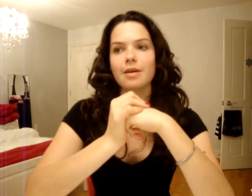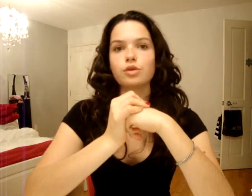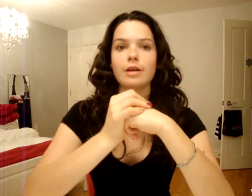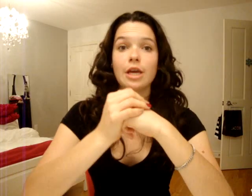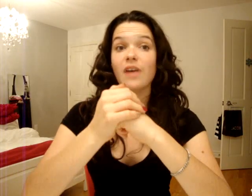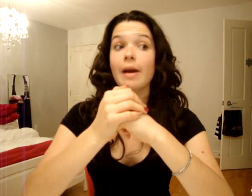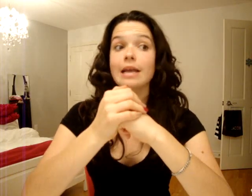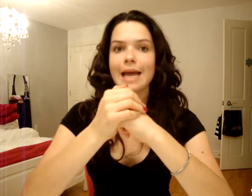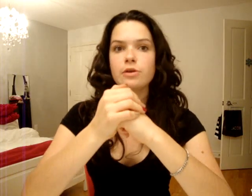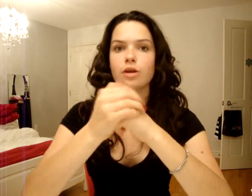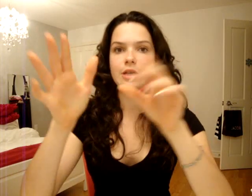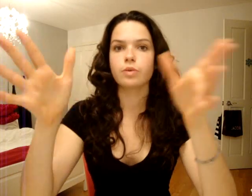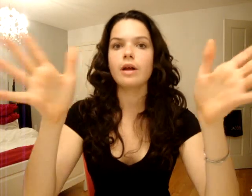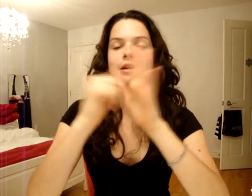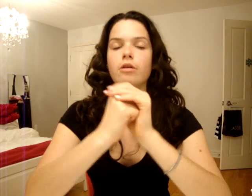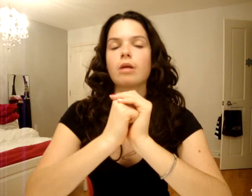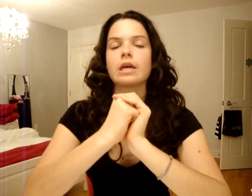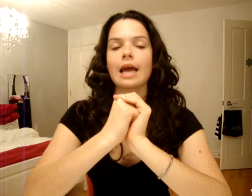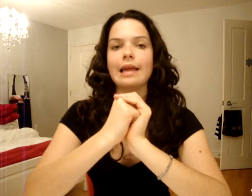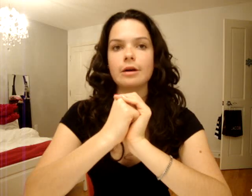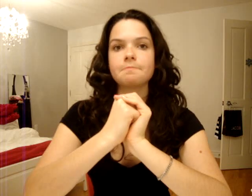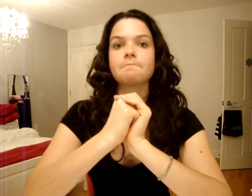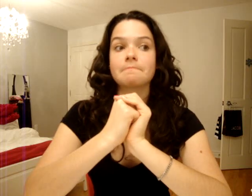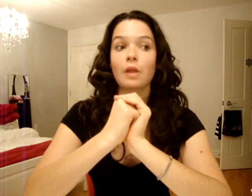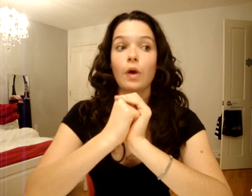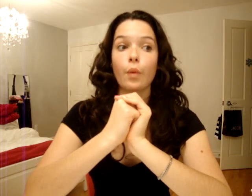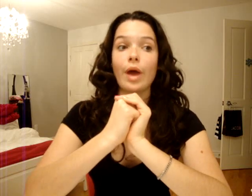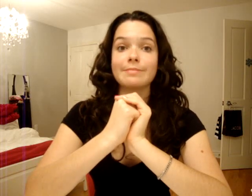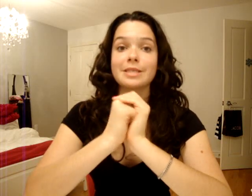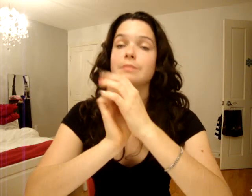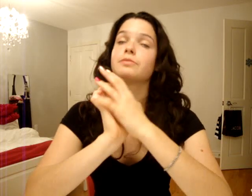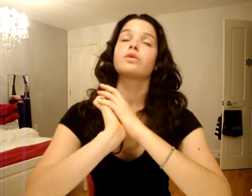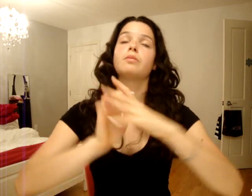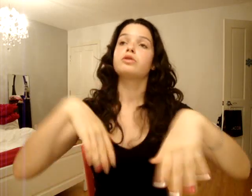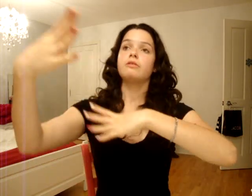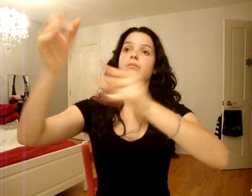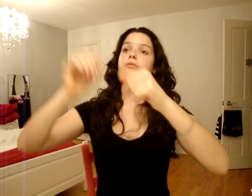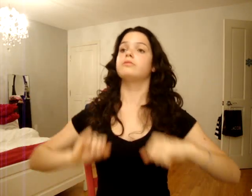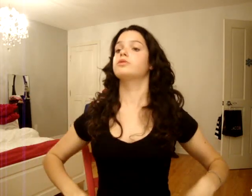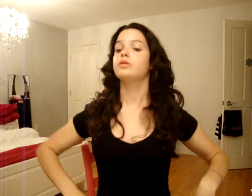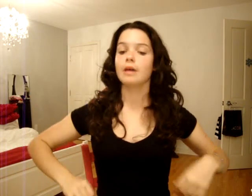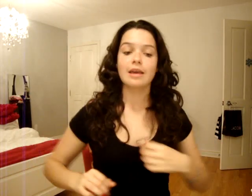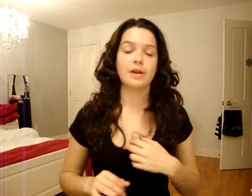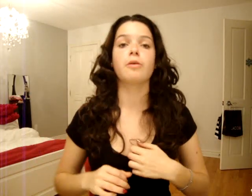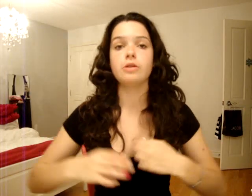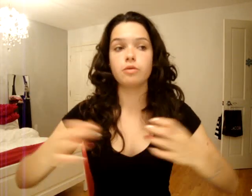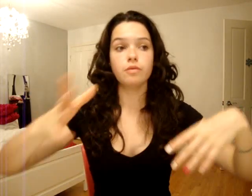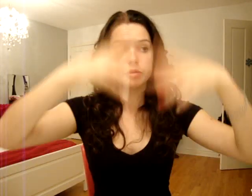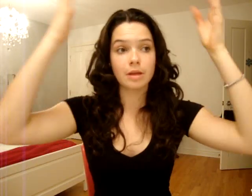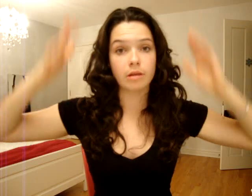Ou genre, les gars vraiment extrêmes, genre de la SWAT, là, ils vont comme s'entraîner là. Ouais, c'est ça. Donc, poursuivons avec mon autre chose. Fait que là, bon, ils nous mettent notre